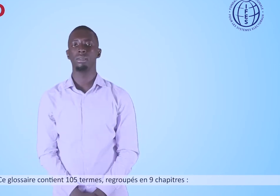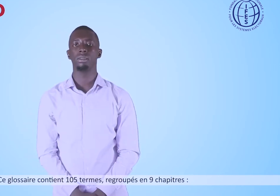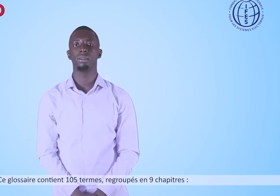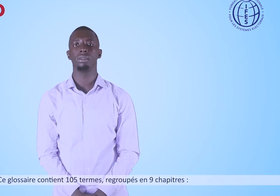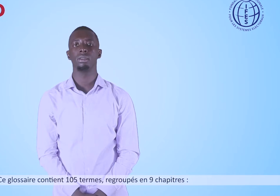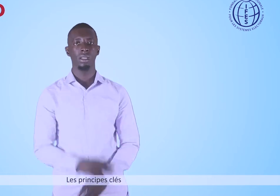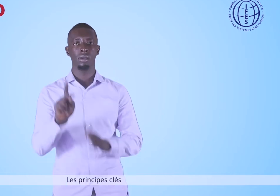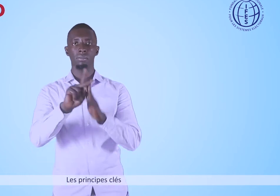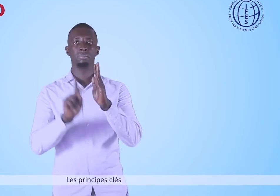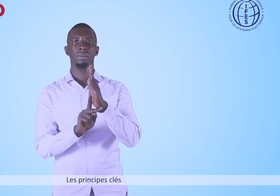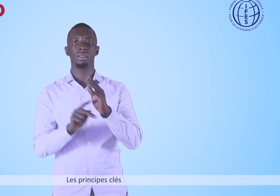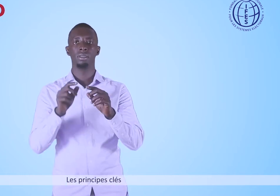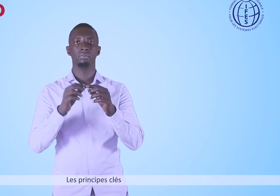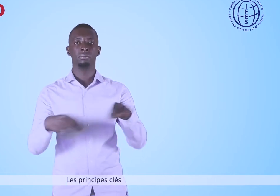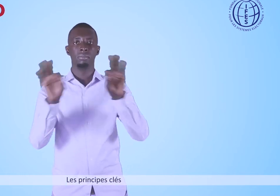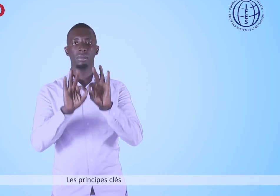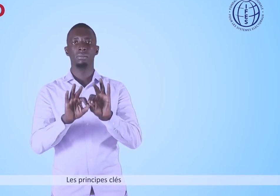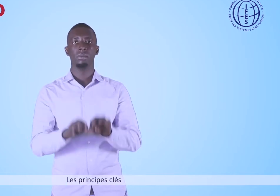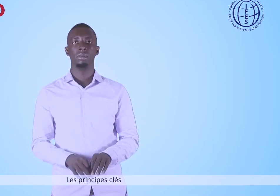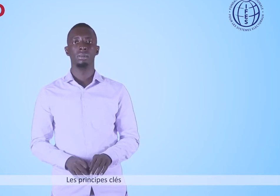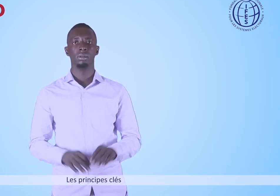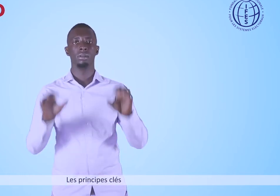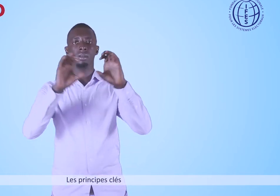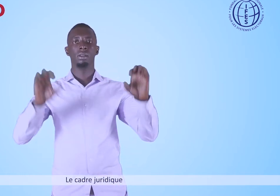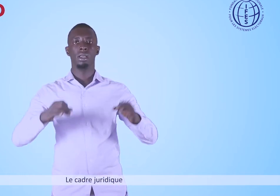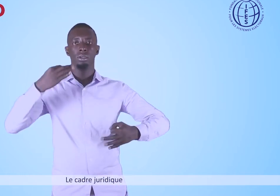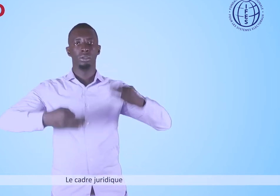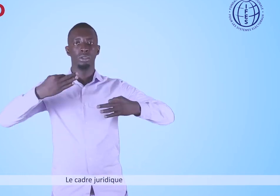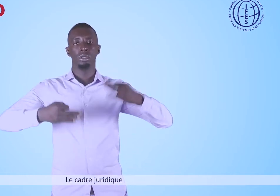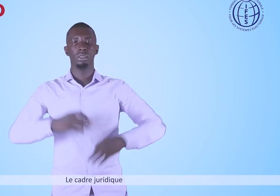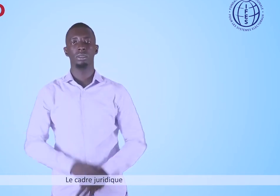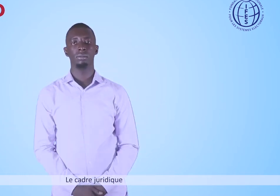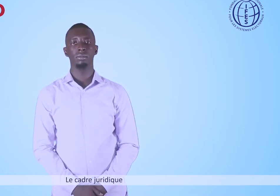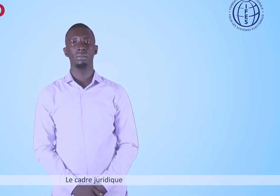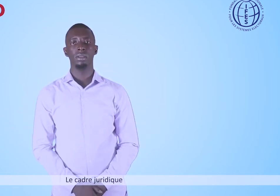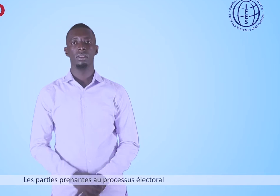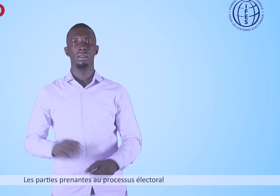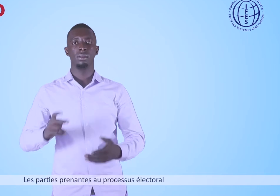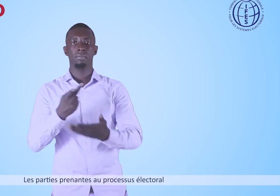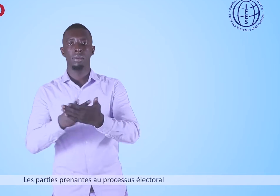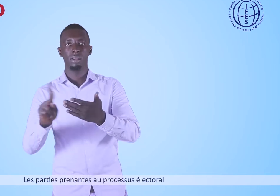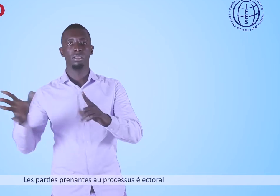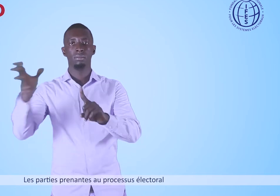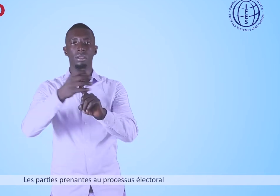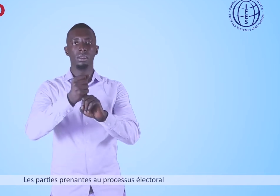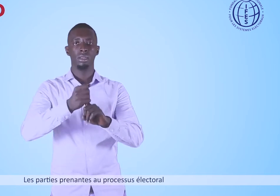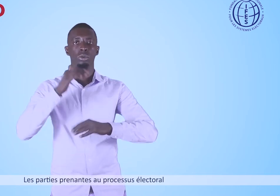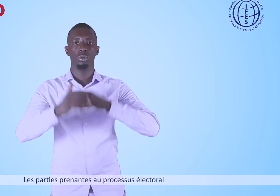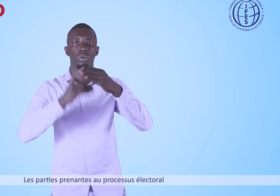Les principes clés Le cadre juridique Les parties prenantes au processus